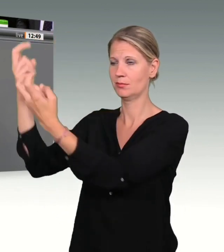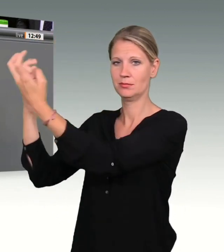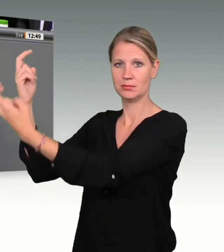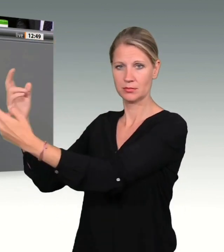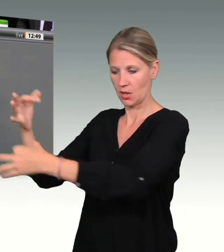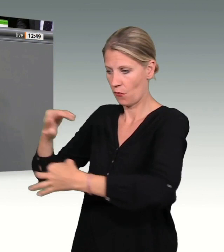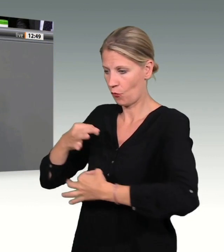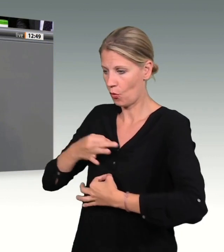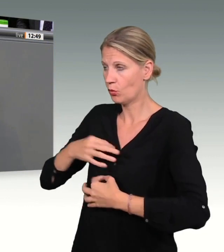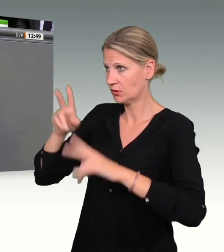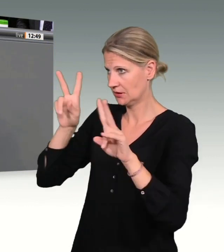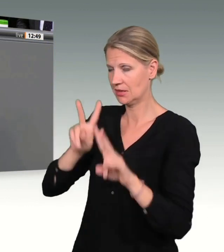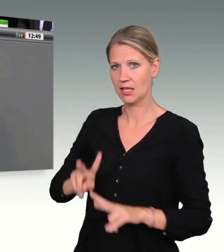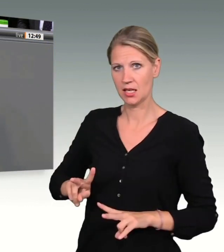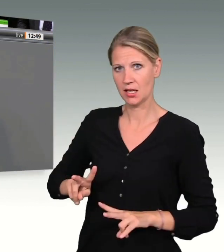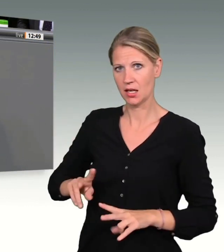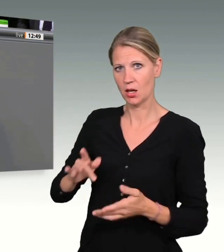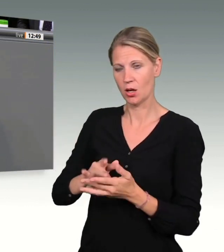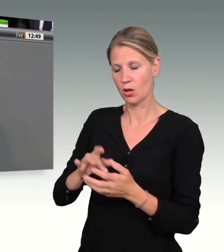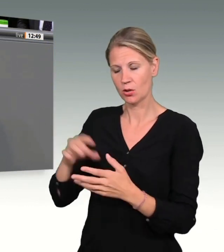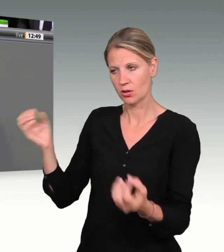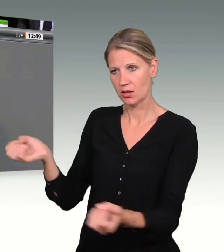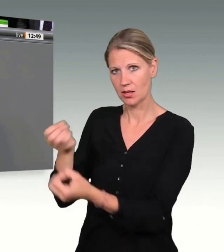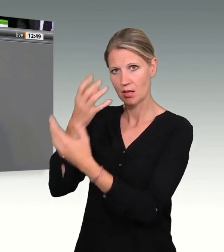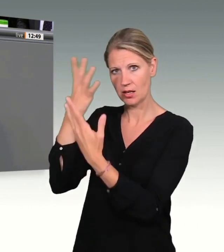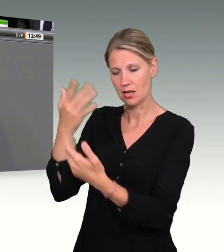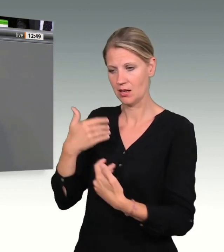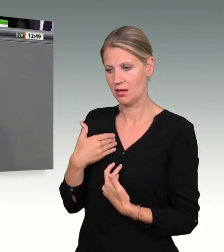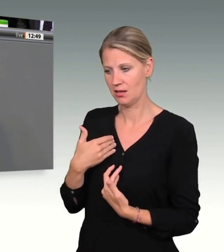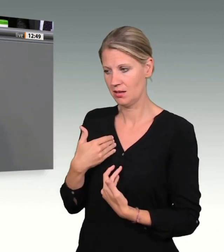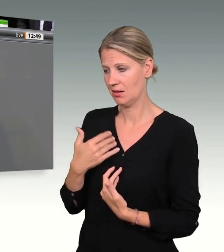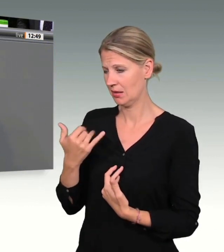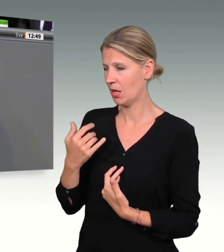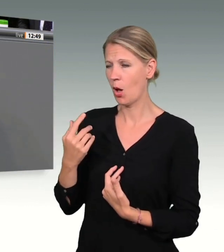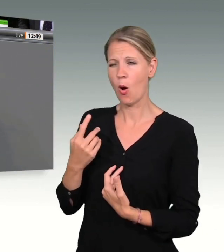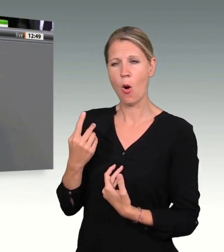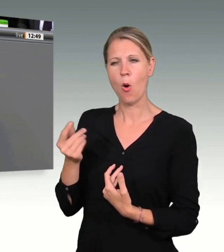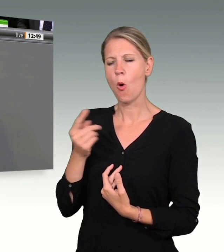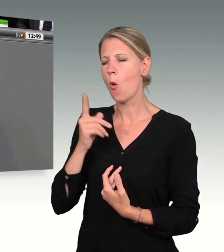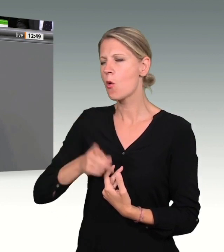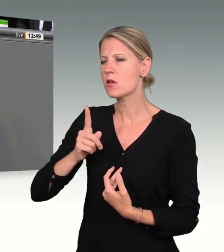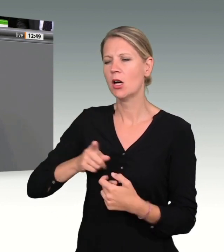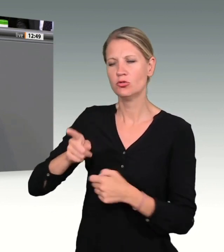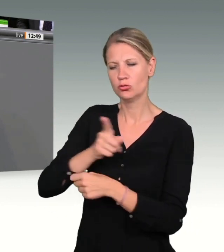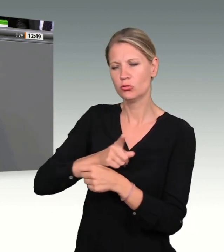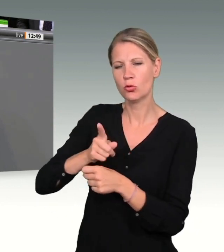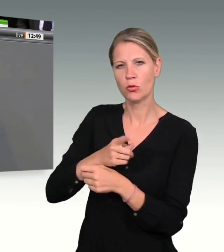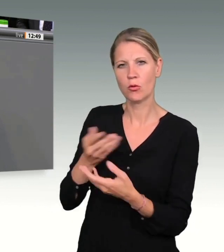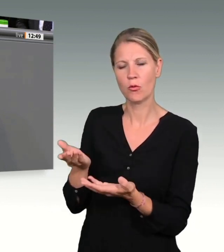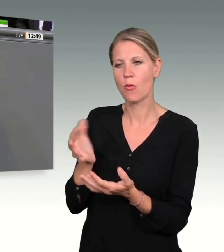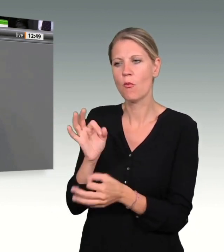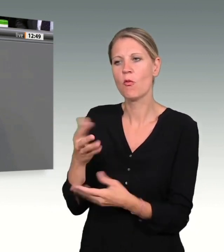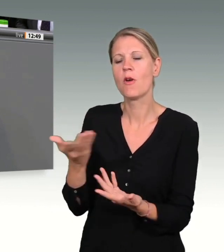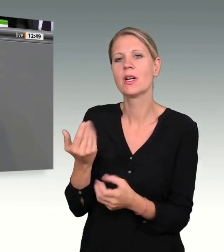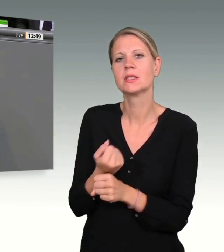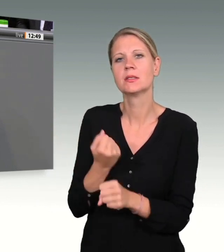deutlich macht, wofür wir in vielen hundert Stunden gearbeitet haben, um Antworten zu finden auf